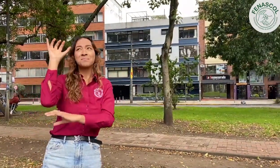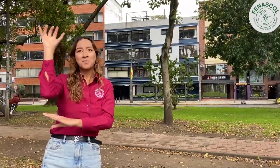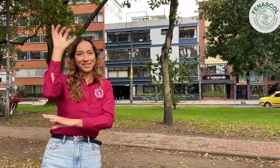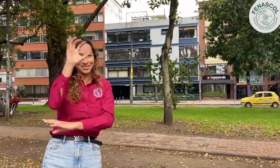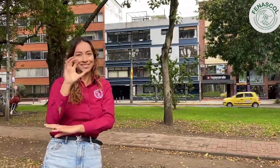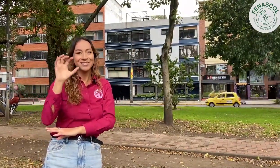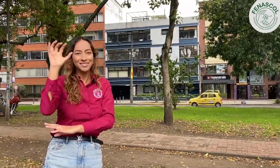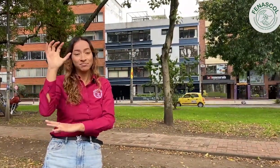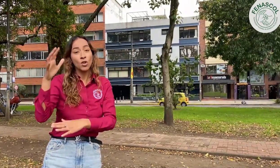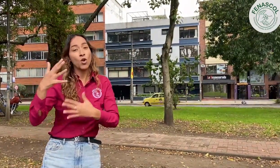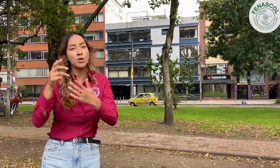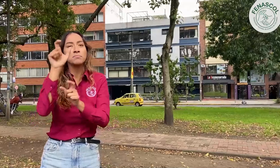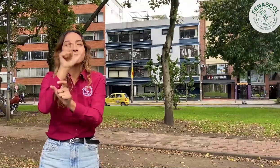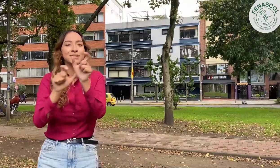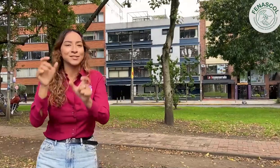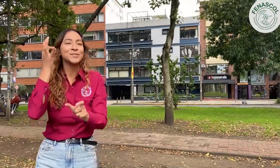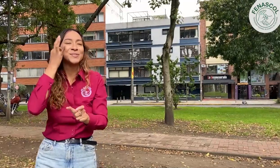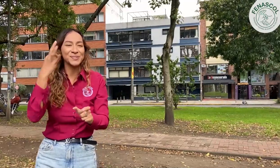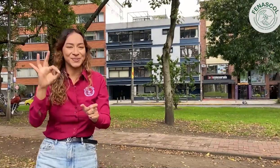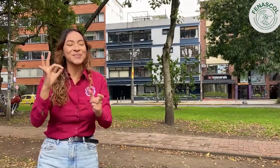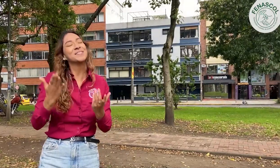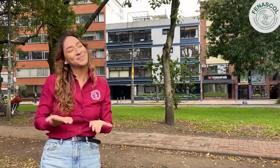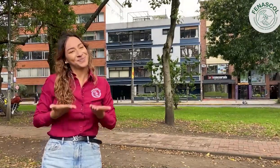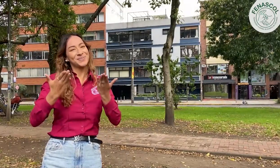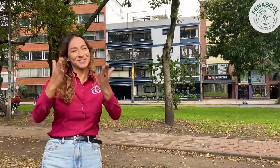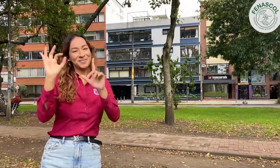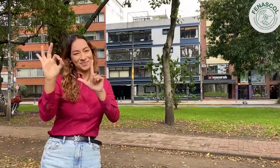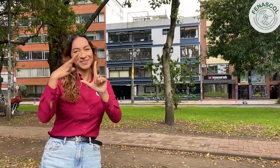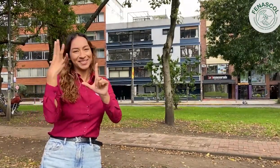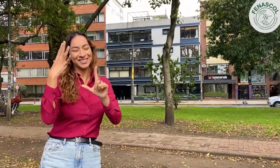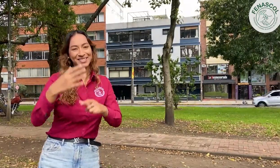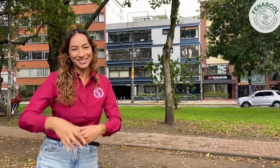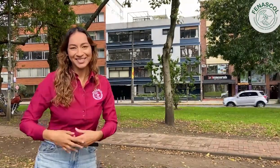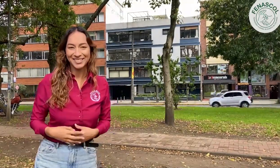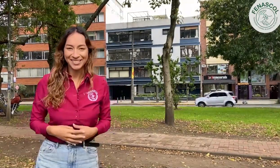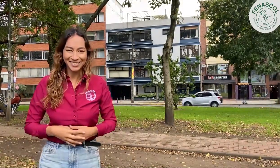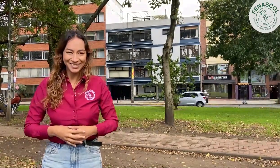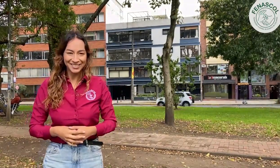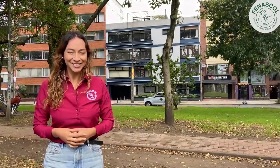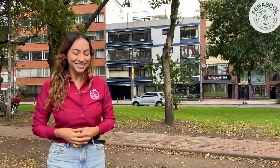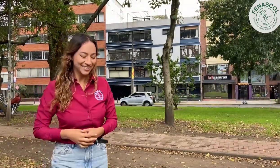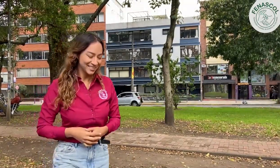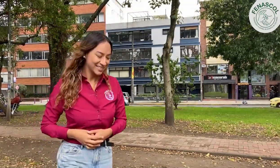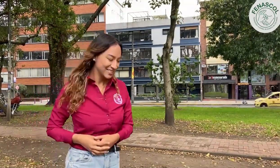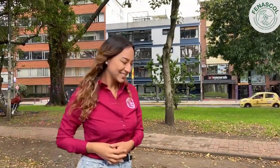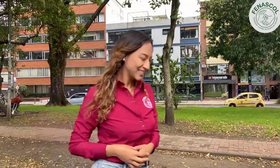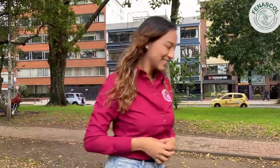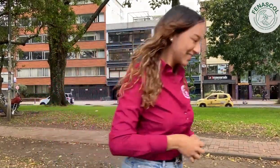que viven por fuera del país o para aquellos oyentes interesados en el evento, hemos dispuesto la modalidad virtual.